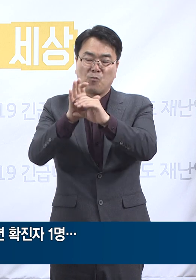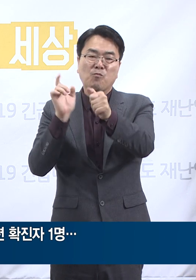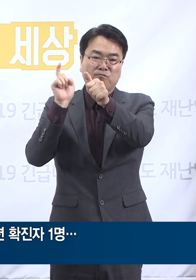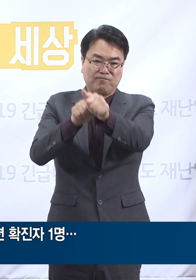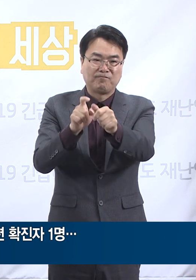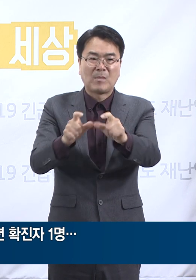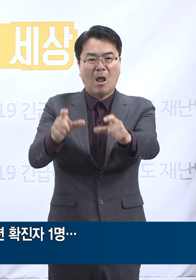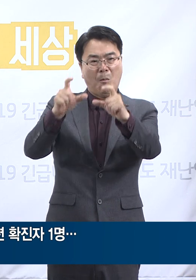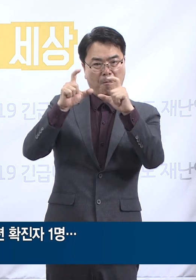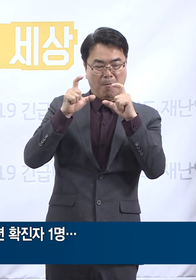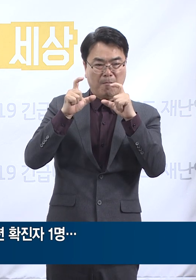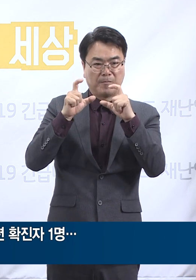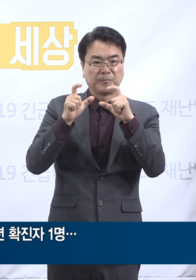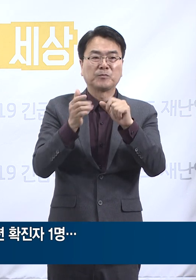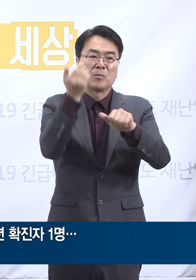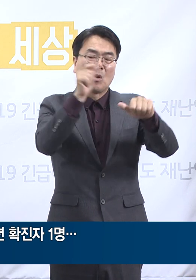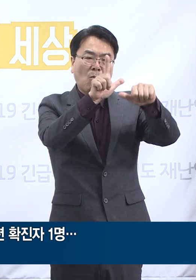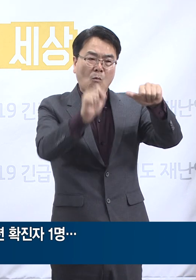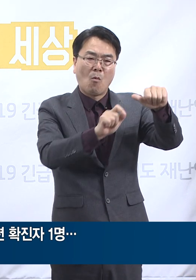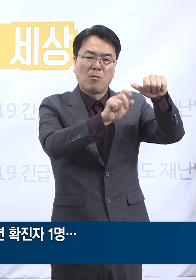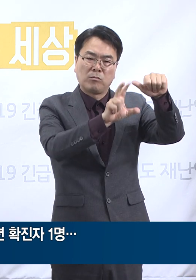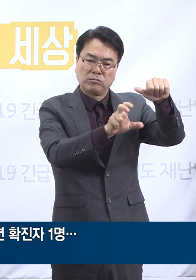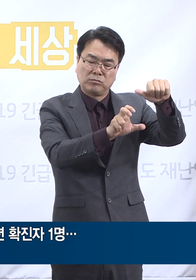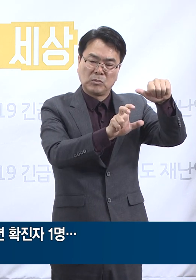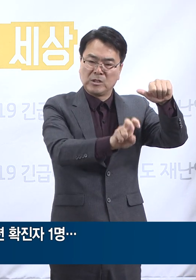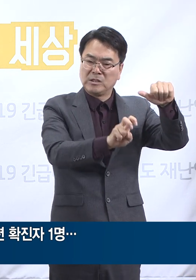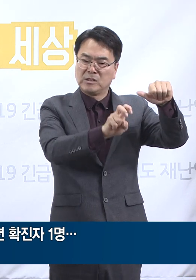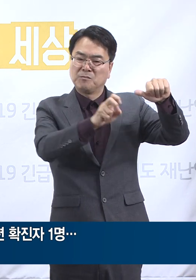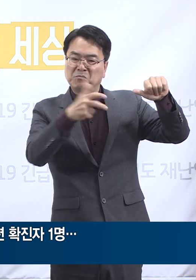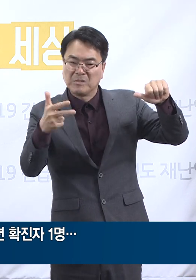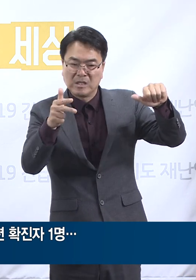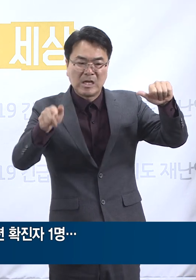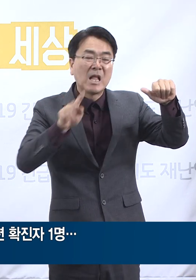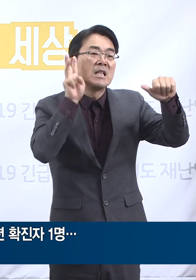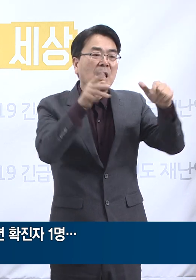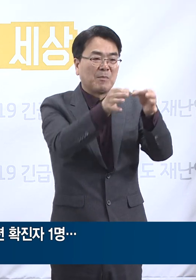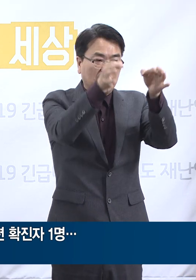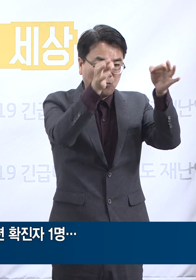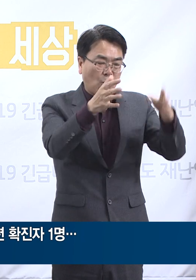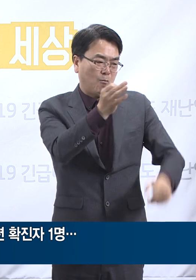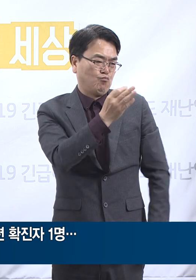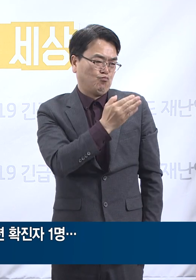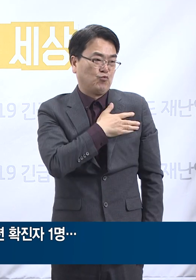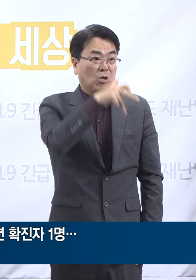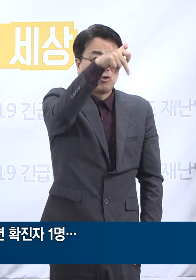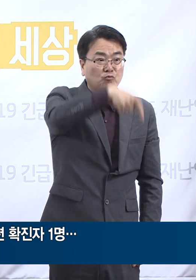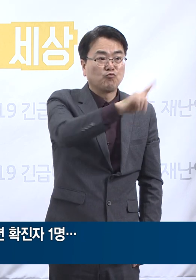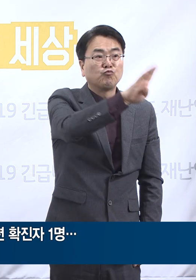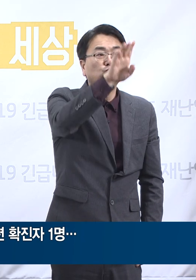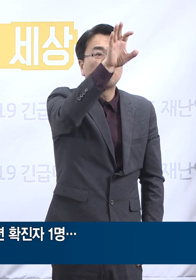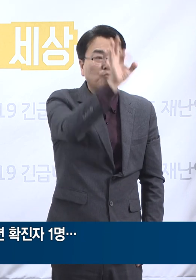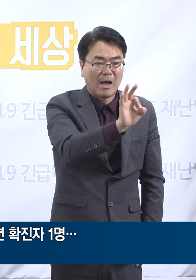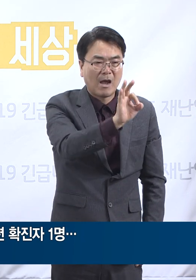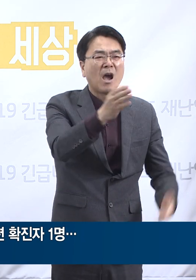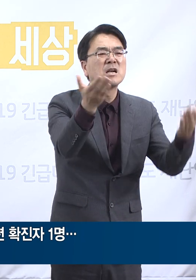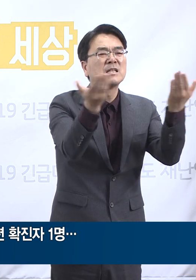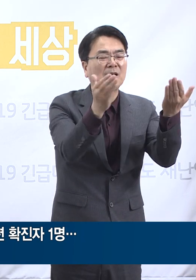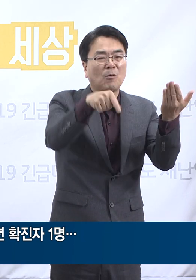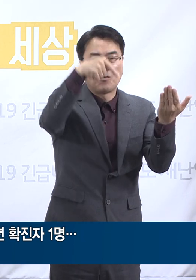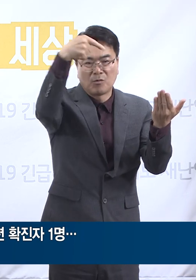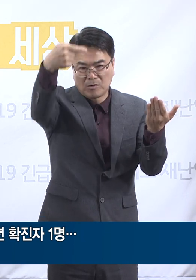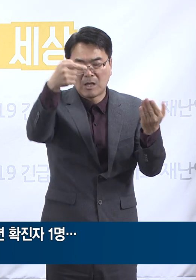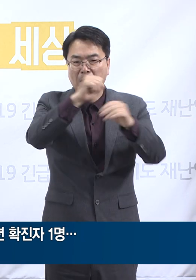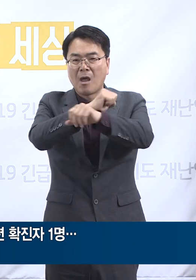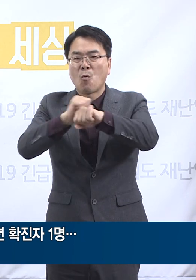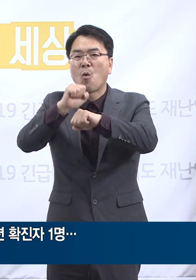5월 22일부터 17일까지 부천 쿠팡 물류센터에서 24일부터 26일까지는 광주 현대 그린푸드에